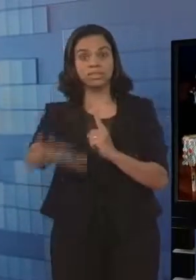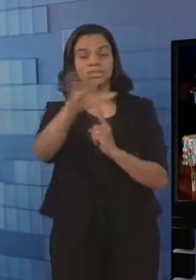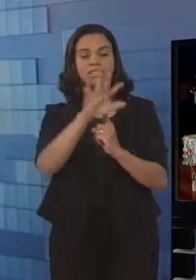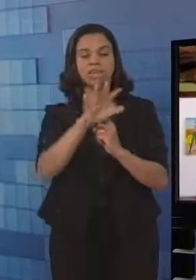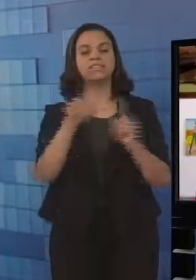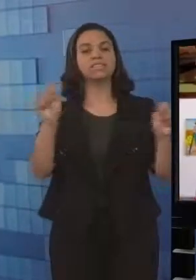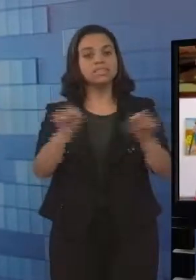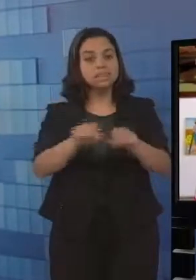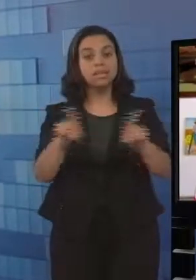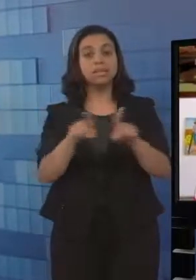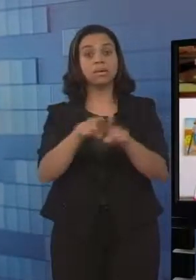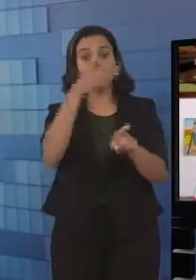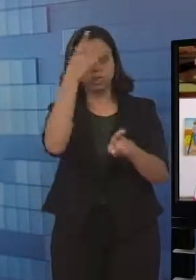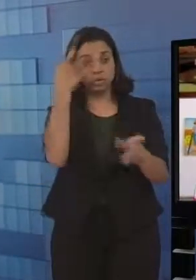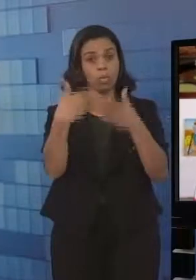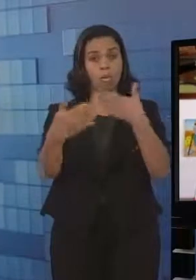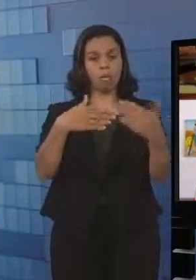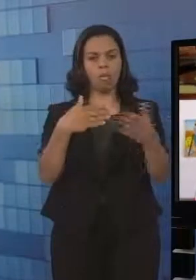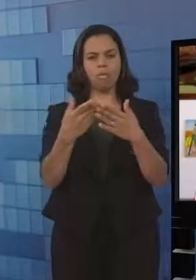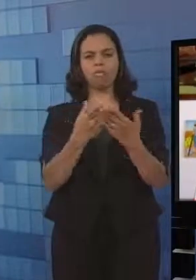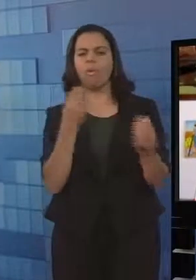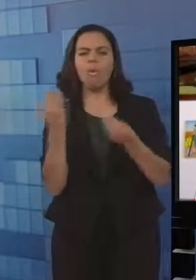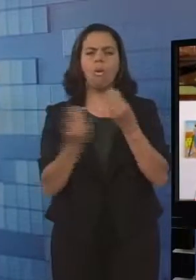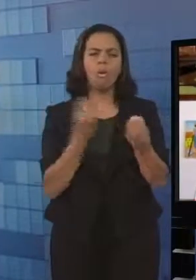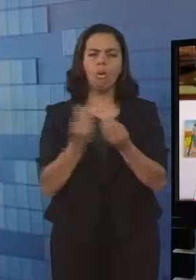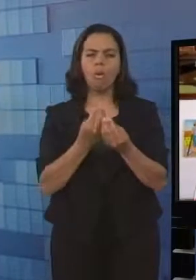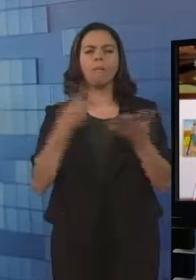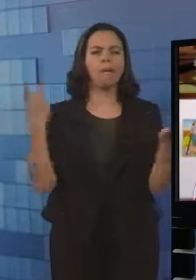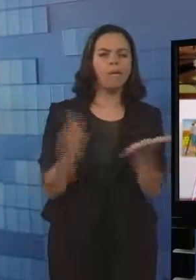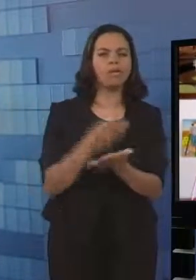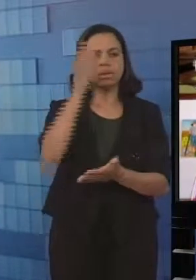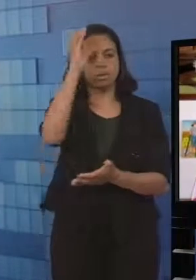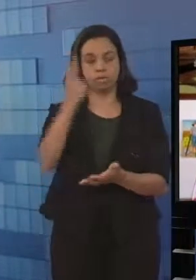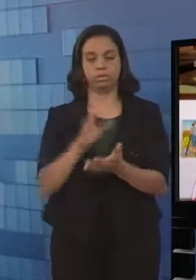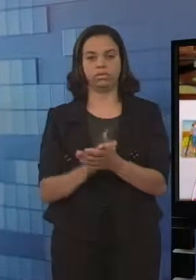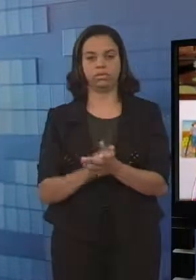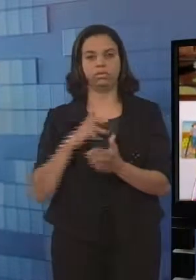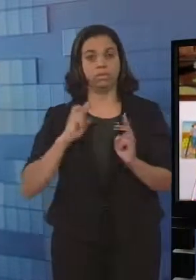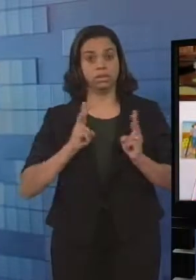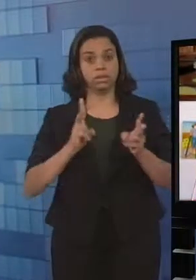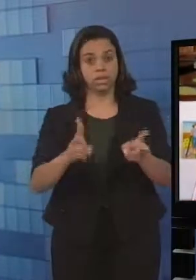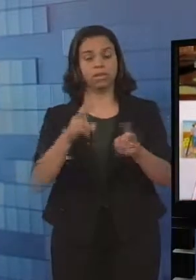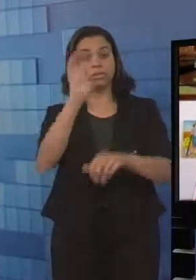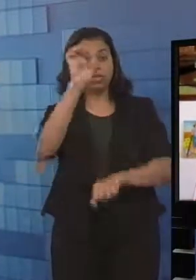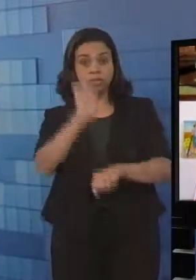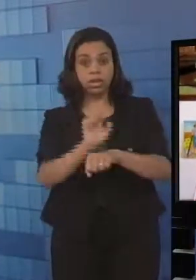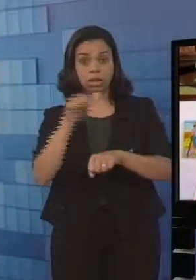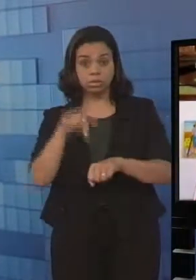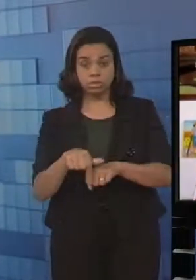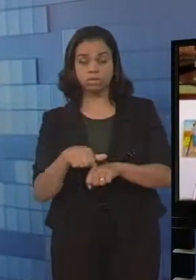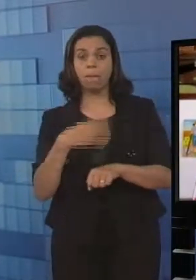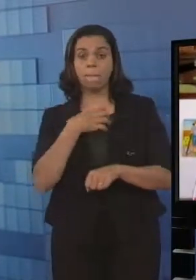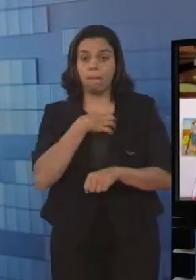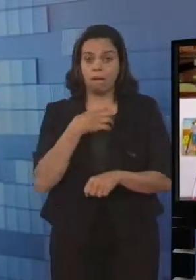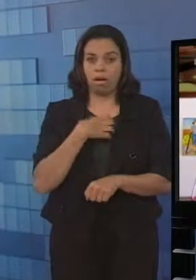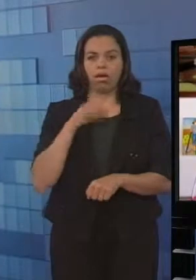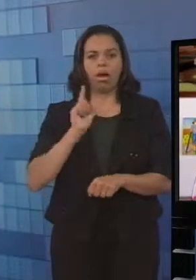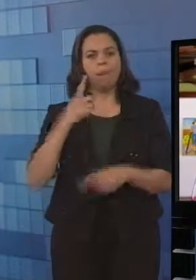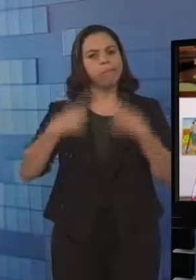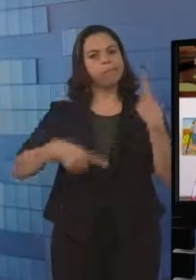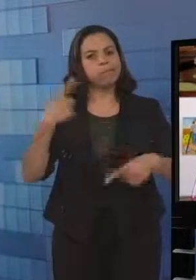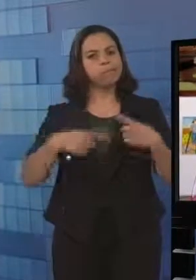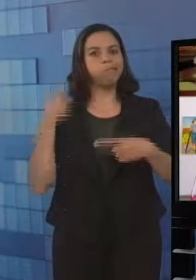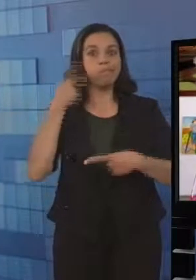da cidade. Essa quarta Conferência segue o eixo temático da Conferência Nacional de Cultura Estadual, que é política de Estado para a cultura,